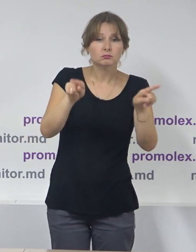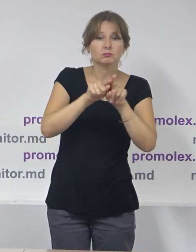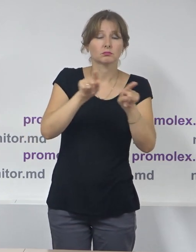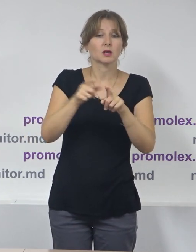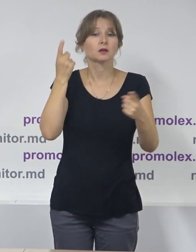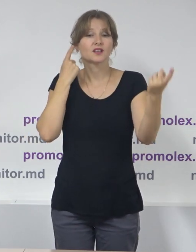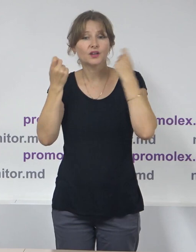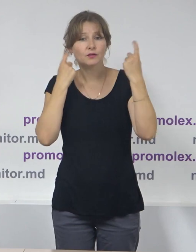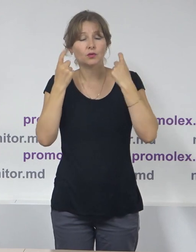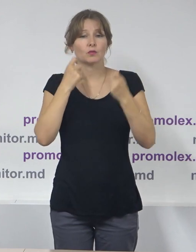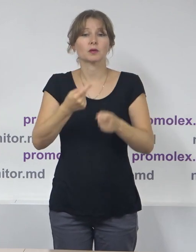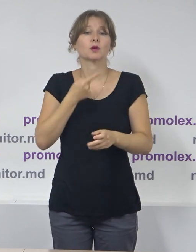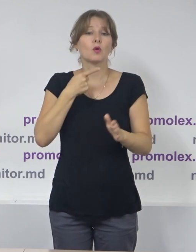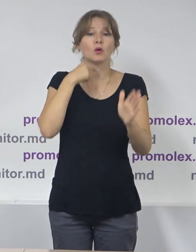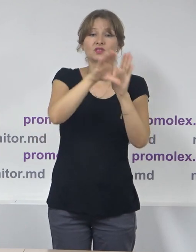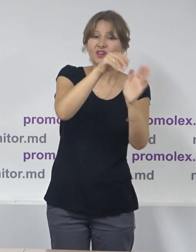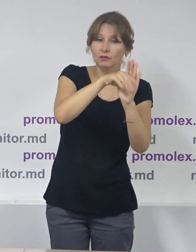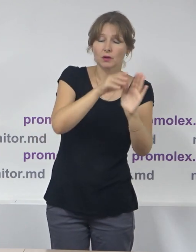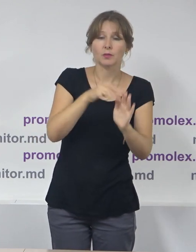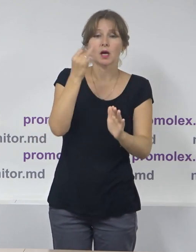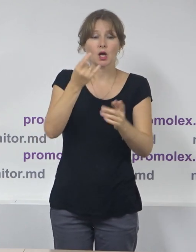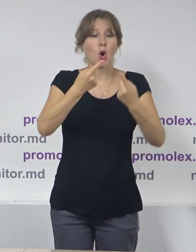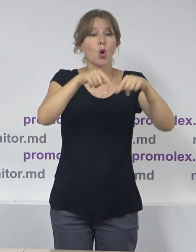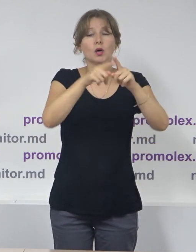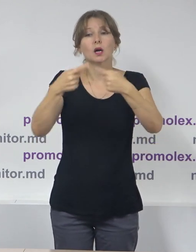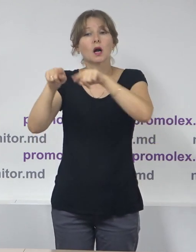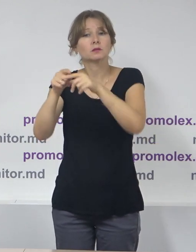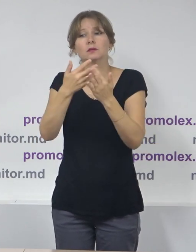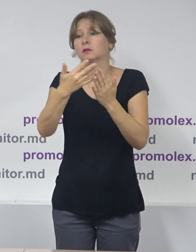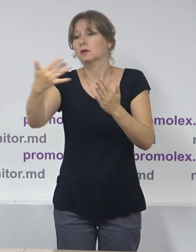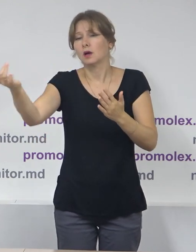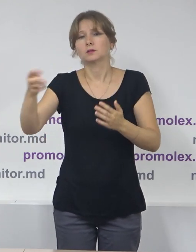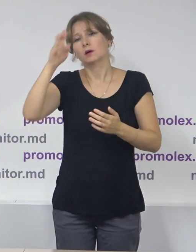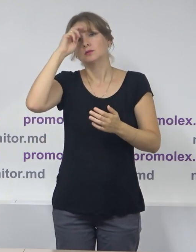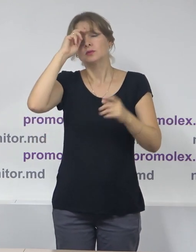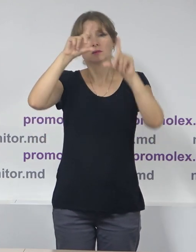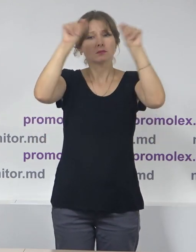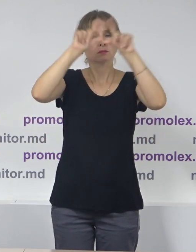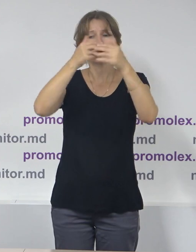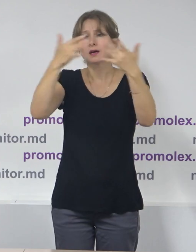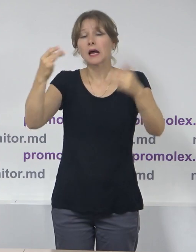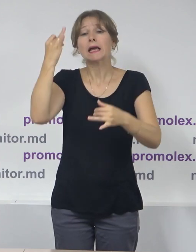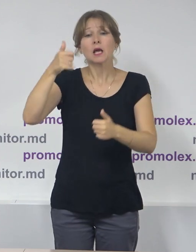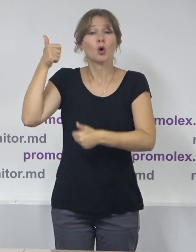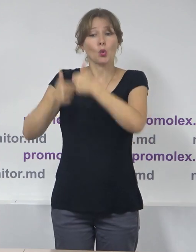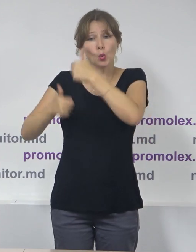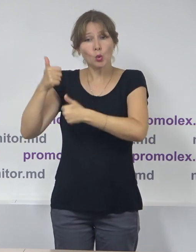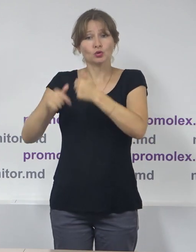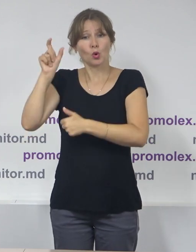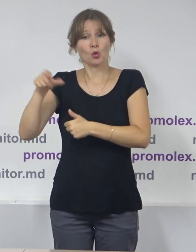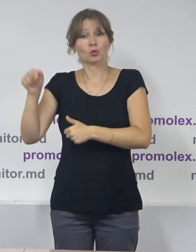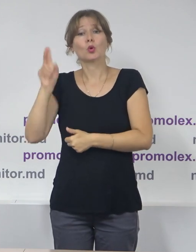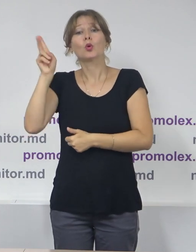electorale, atât cu organele electorale de toate nivelele, cât și cu concurenții electorale care vor fi înregistrați,